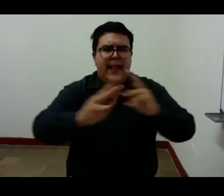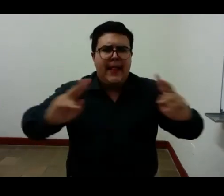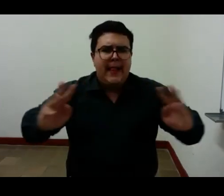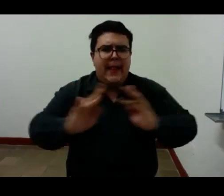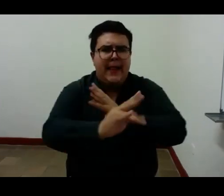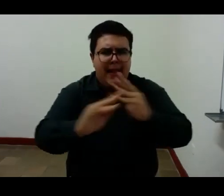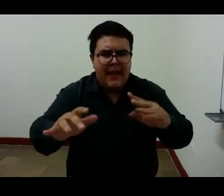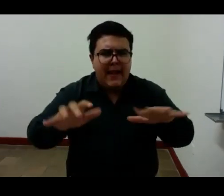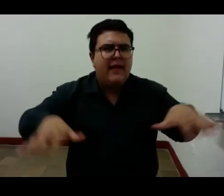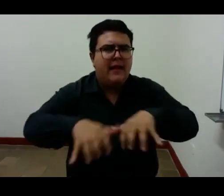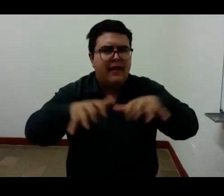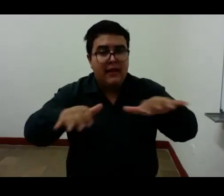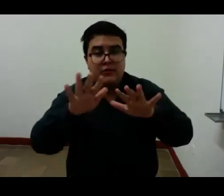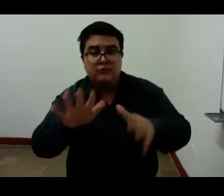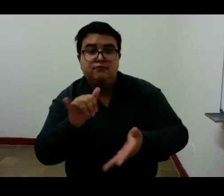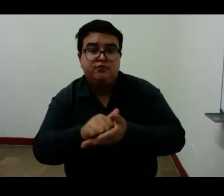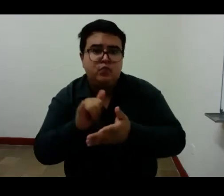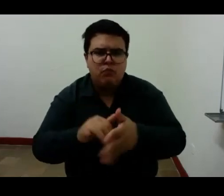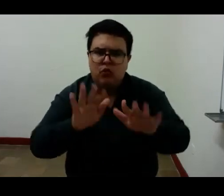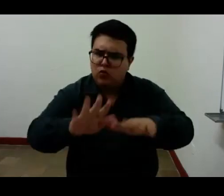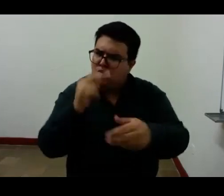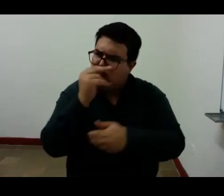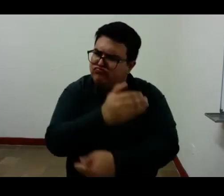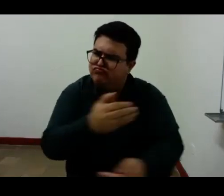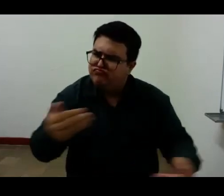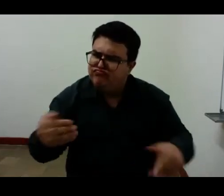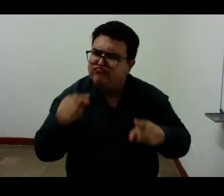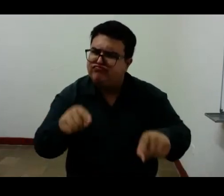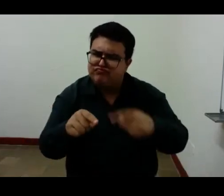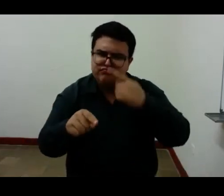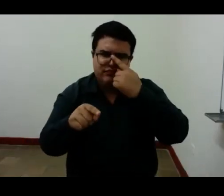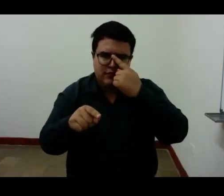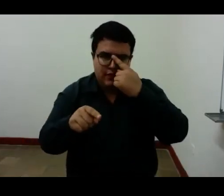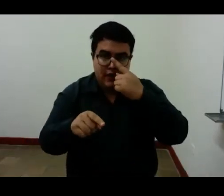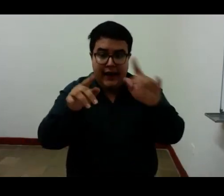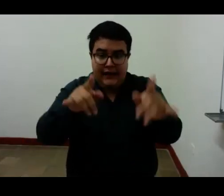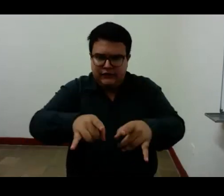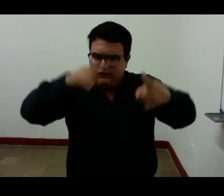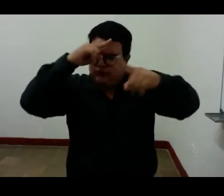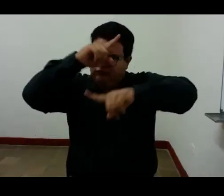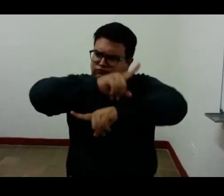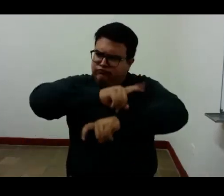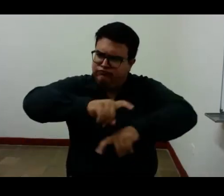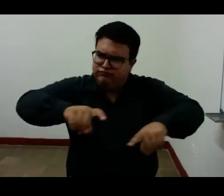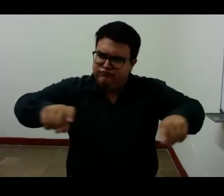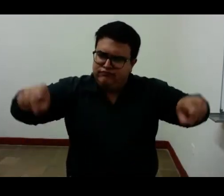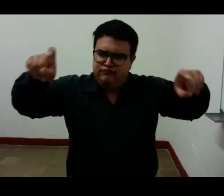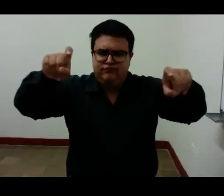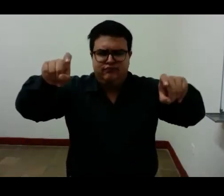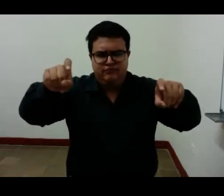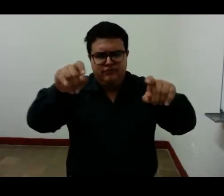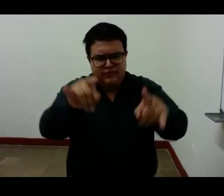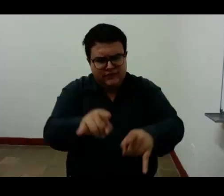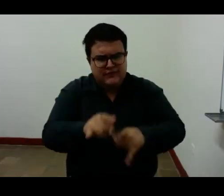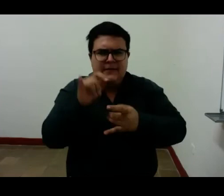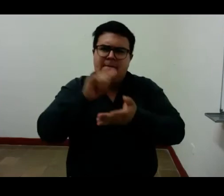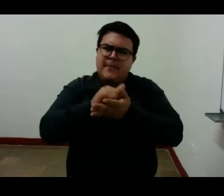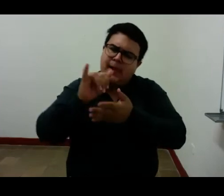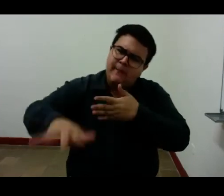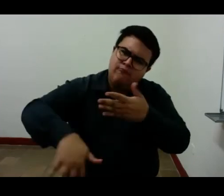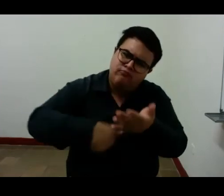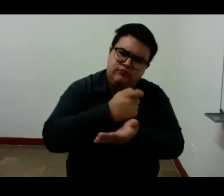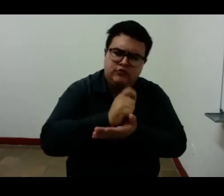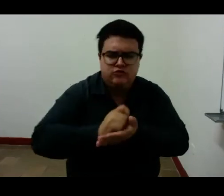esta misma infancia que da lugar a su multiplicidad es escrita en detalle por